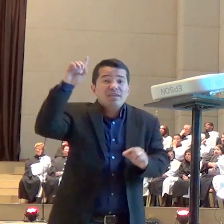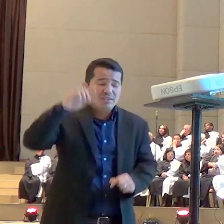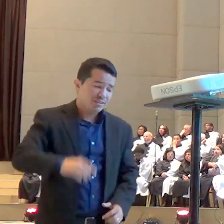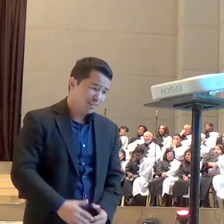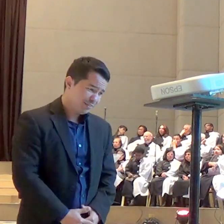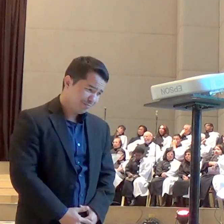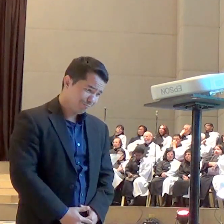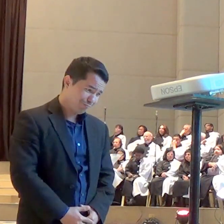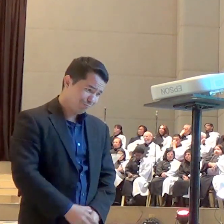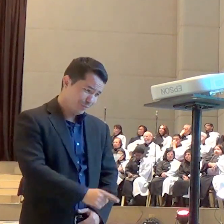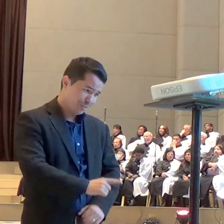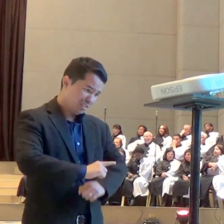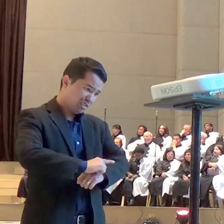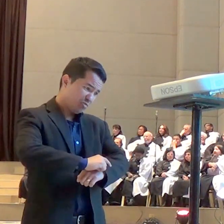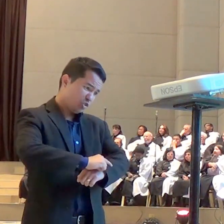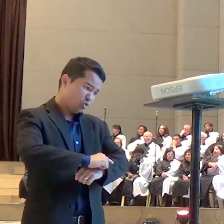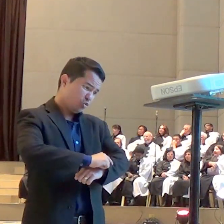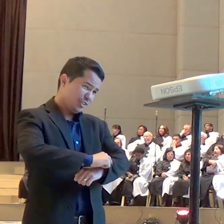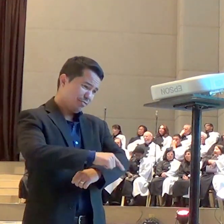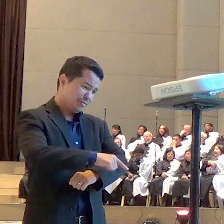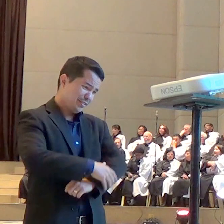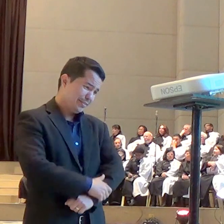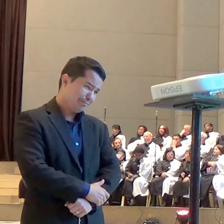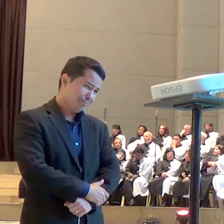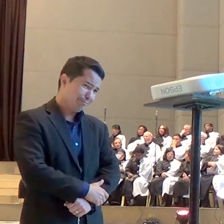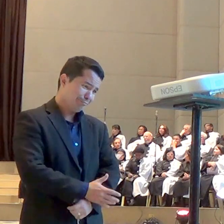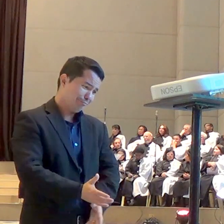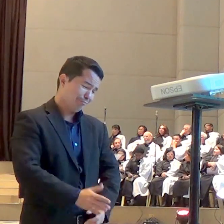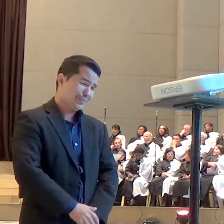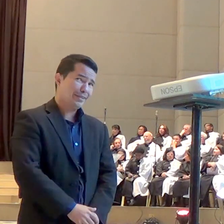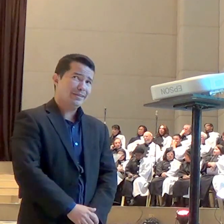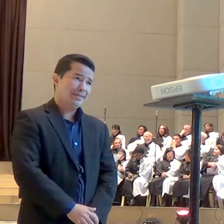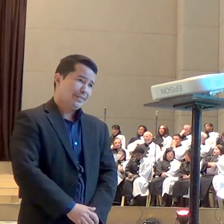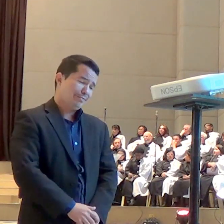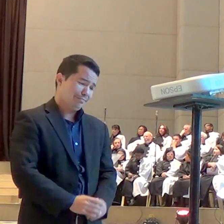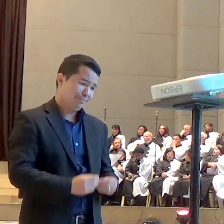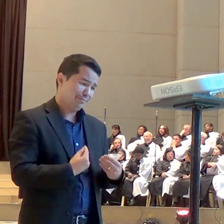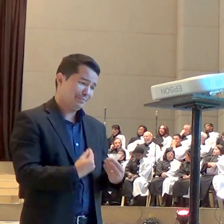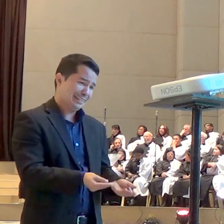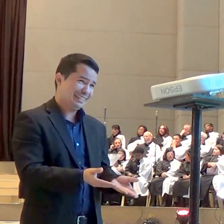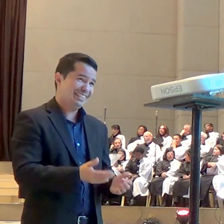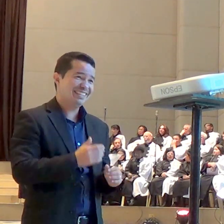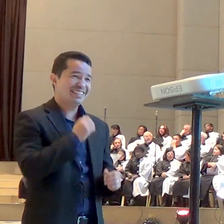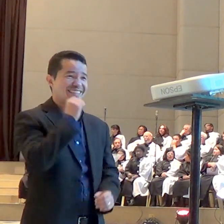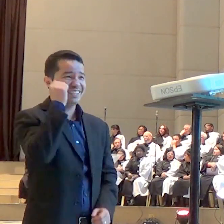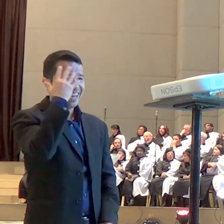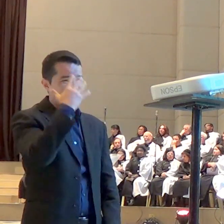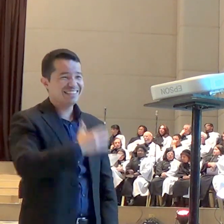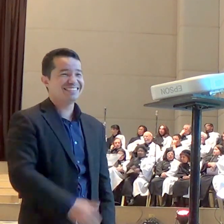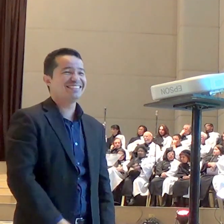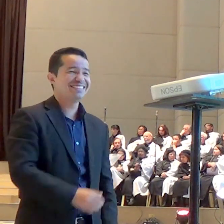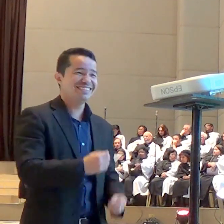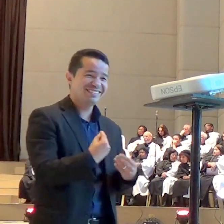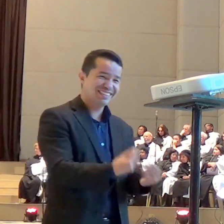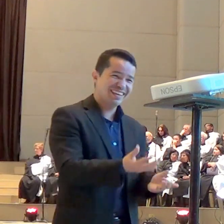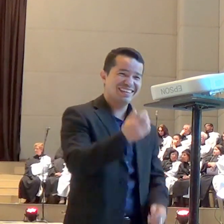minhoquinha não dá agora é tão interessante é tão maravilhoso que quando essa